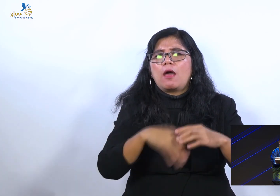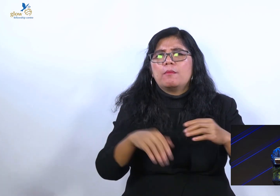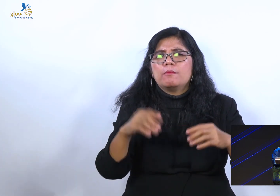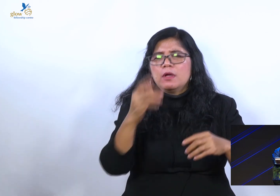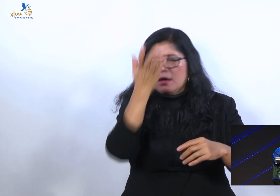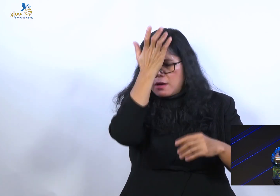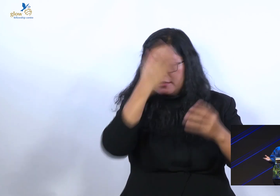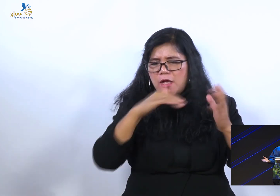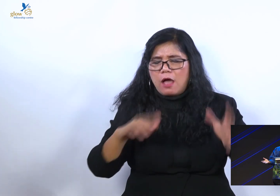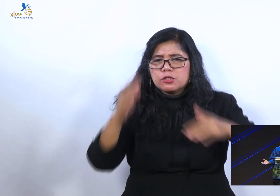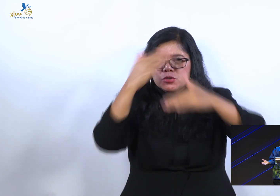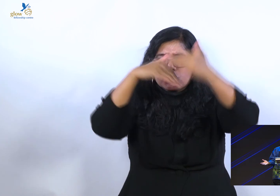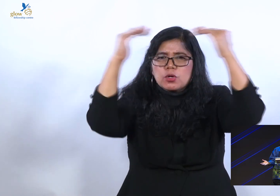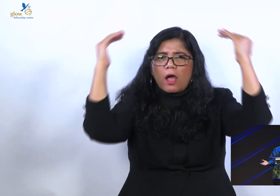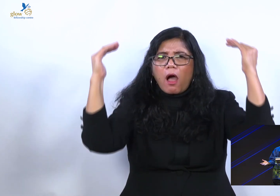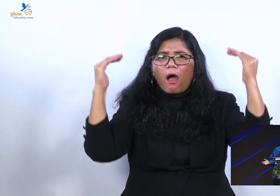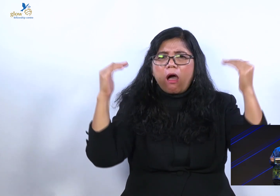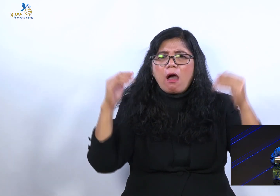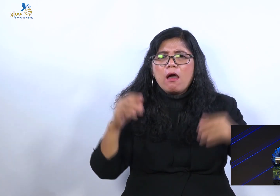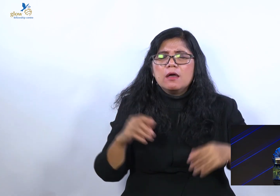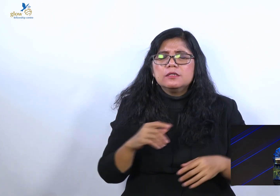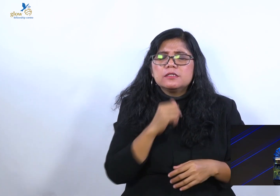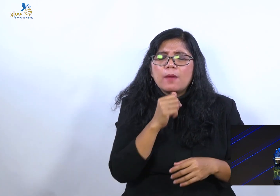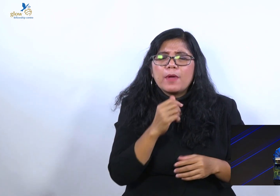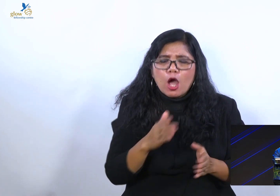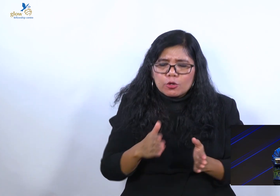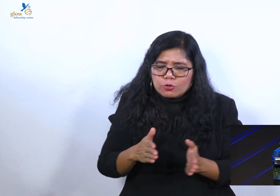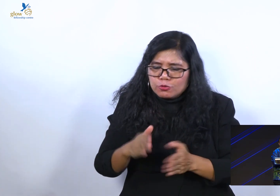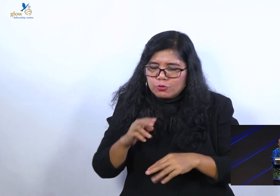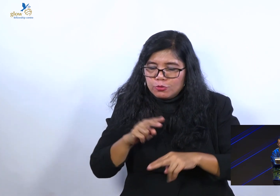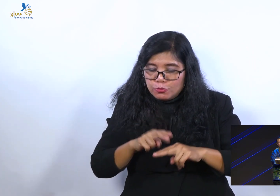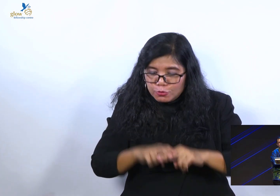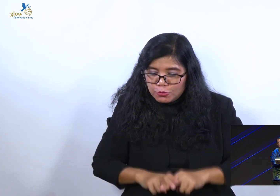Bahkan berpikir siapa yang akan duduk di sebelah kiri dan kanan Kristus.